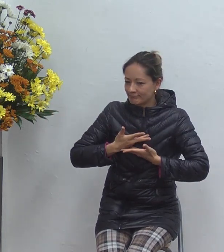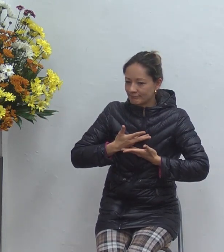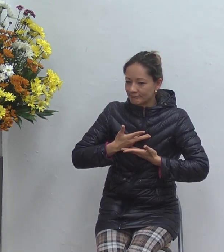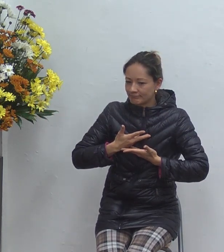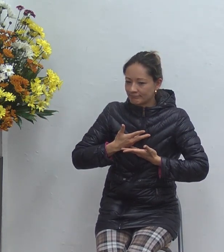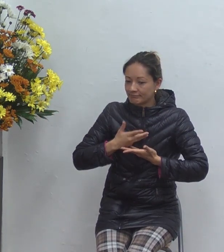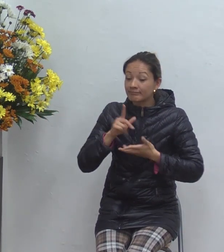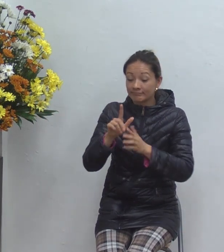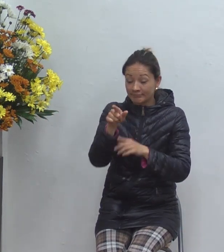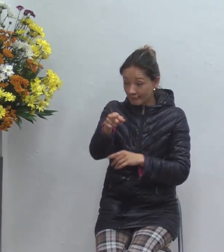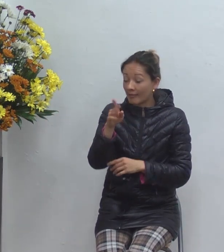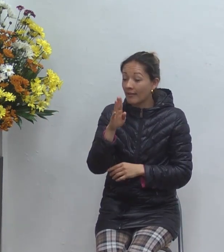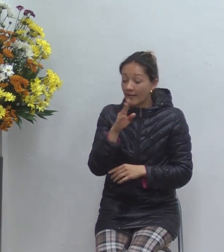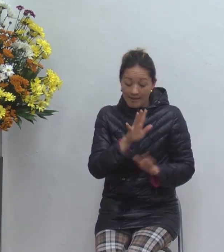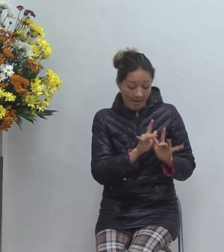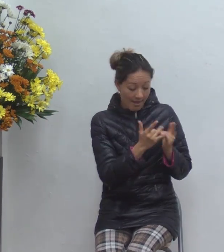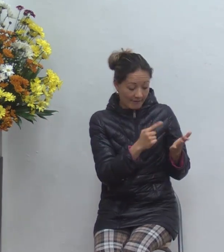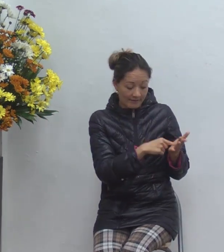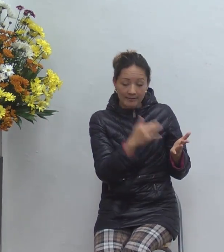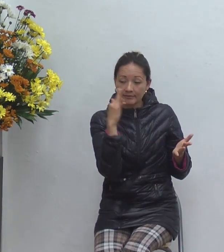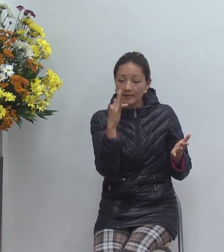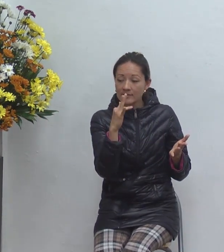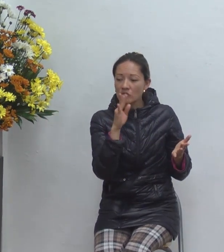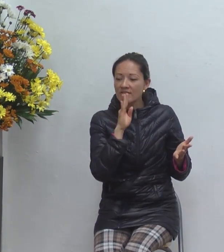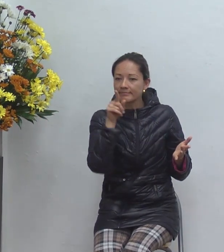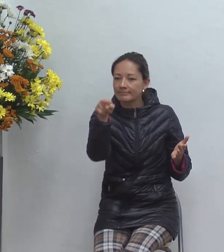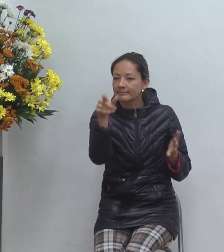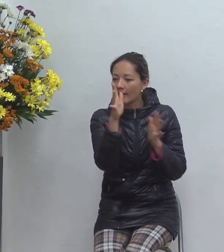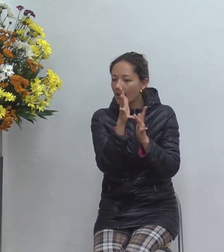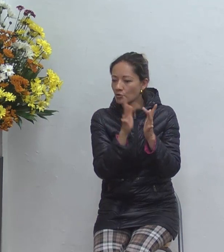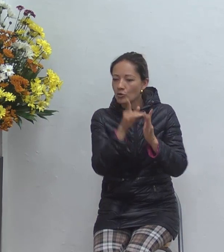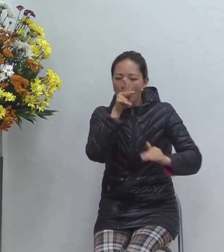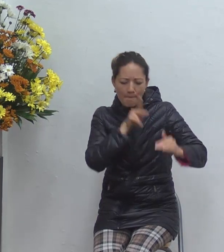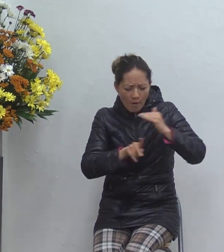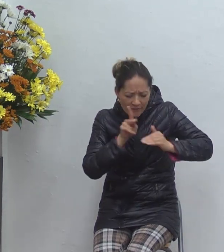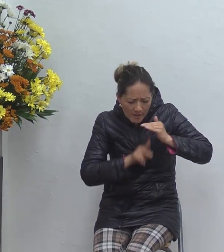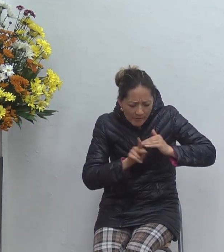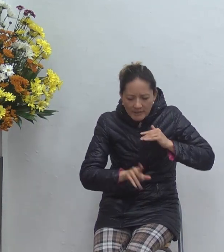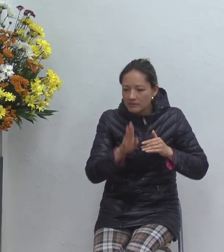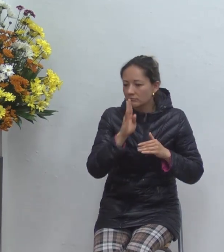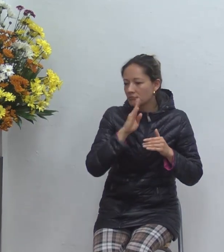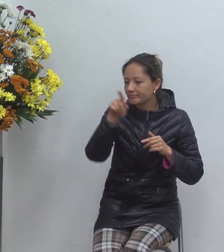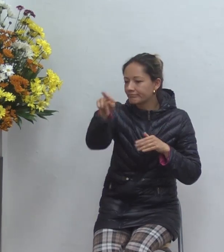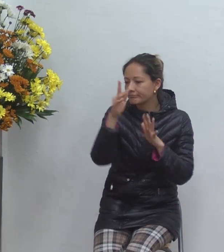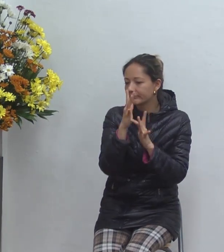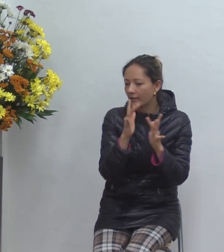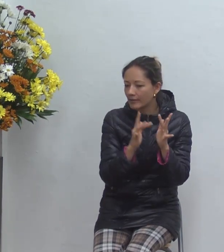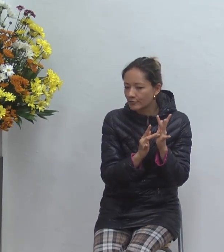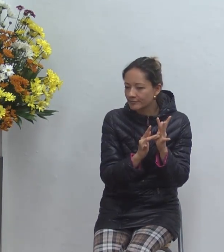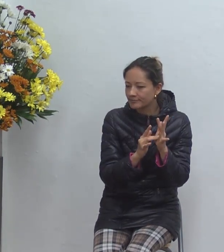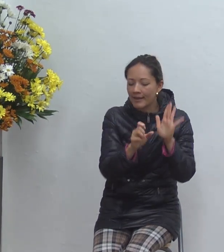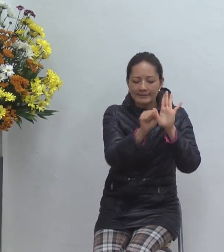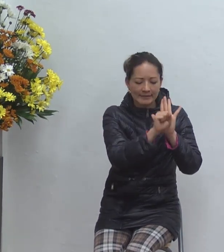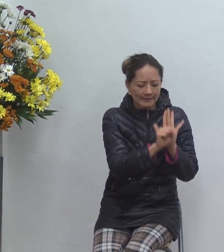escrituras los profetas Juan el bautista las obras que yo hago las señales que hay llevado en ustedes